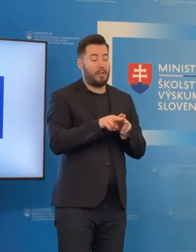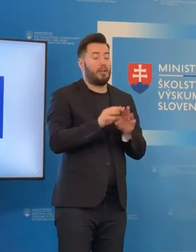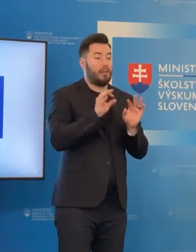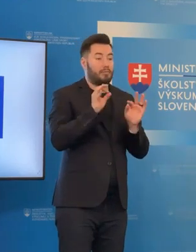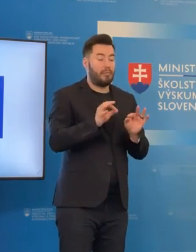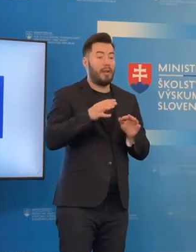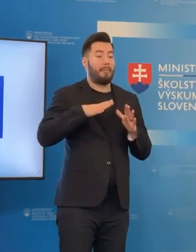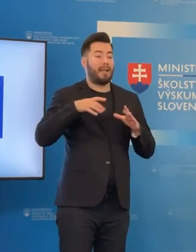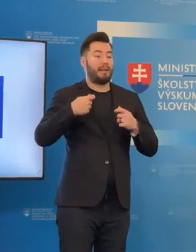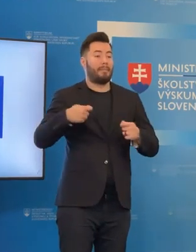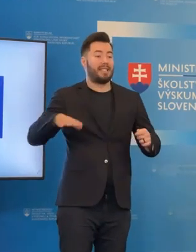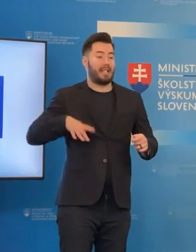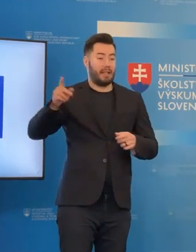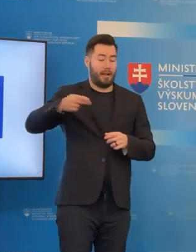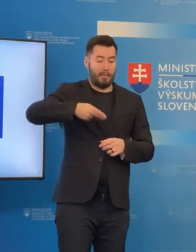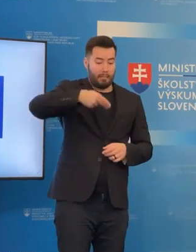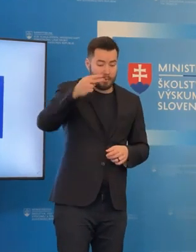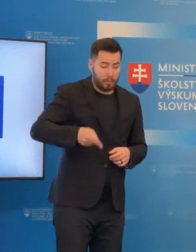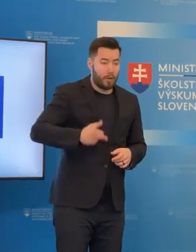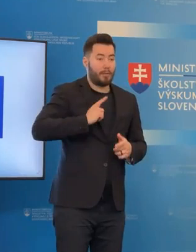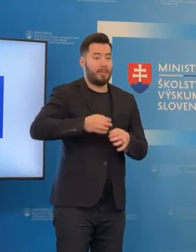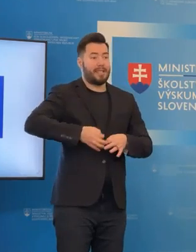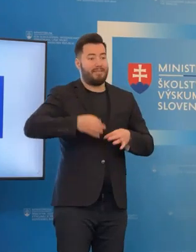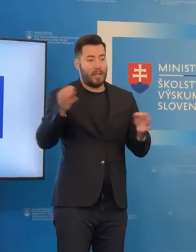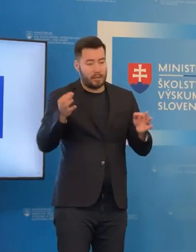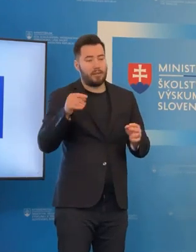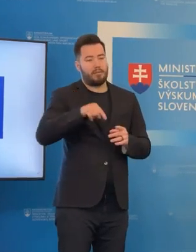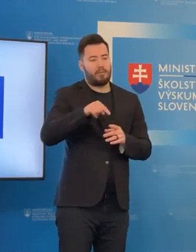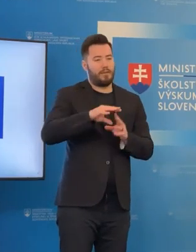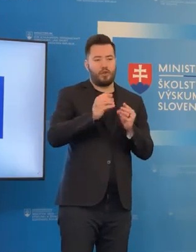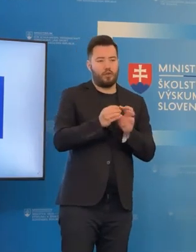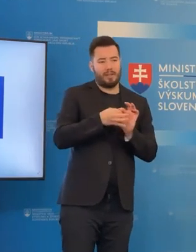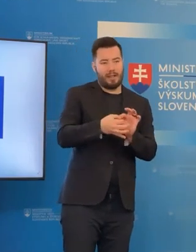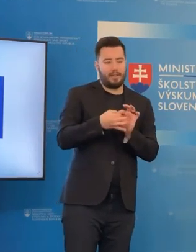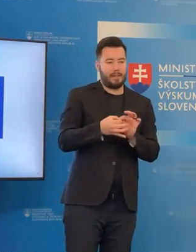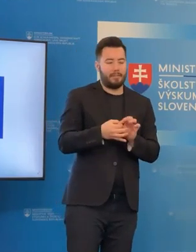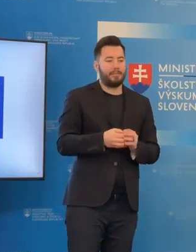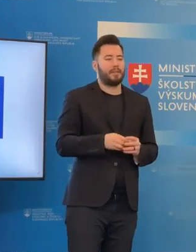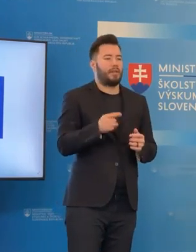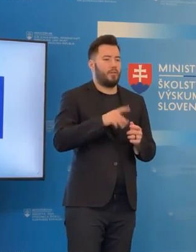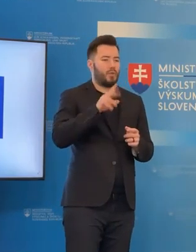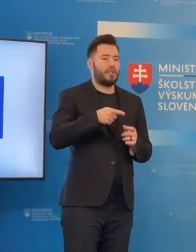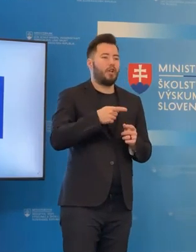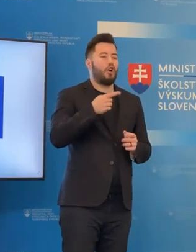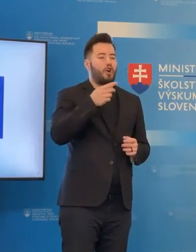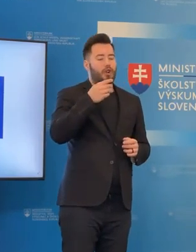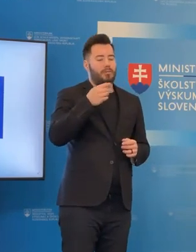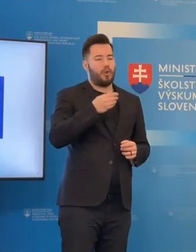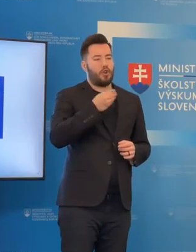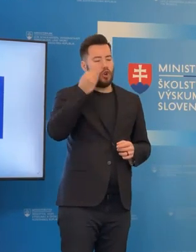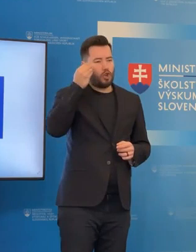predisvaný prezidentkou a zverejnený o to začne celý tento proces čestného vyhlásenia ako aj odborného